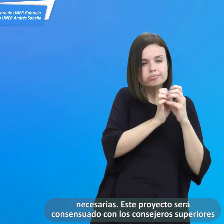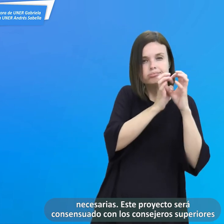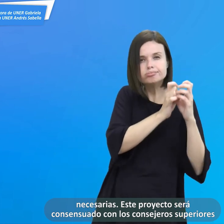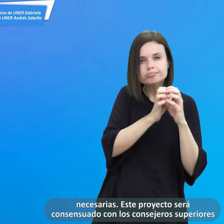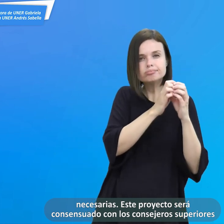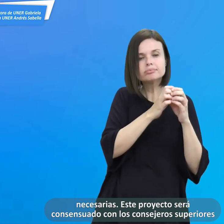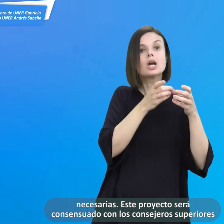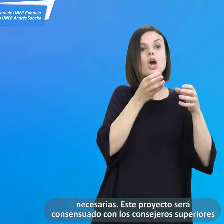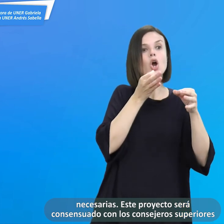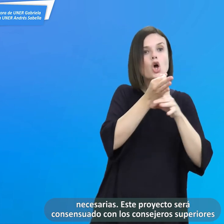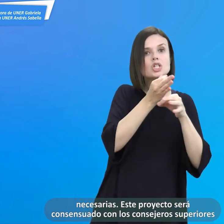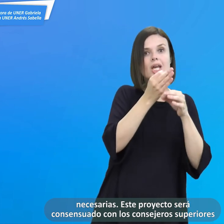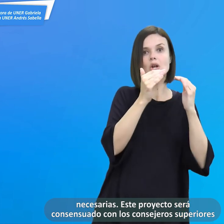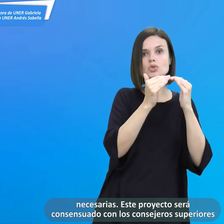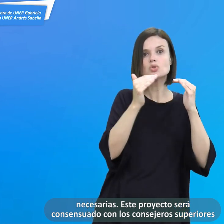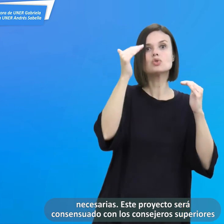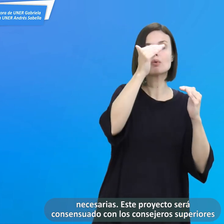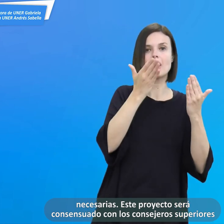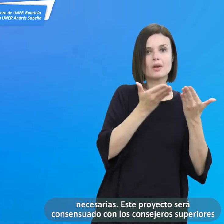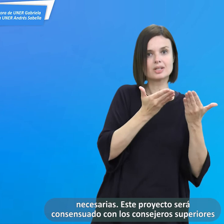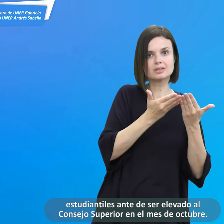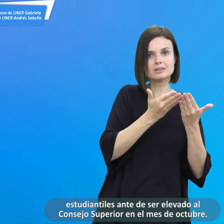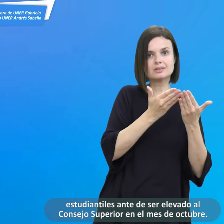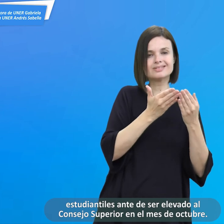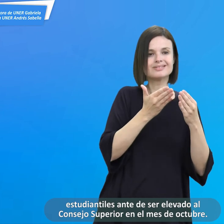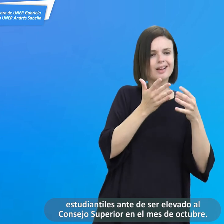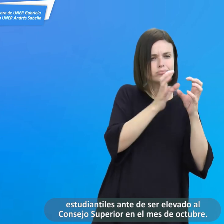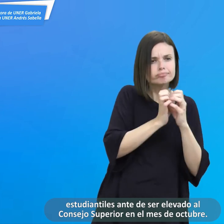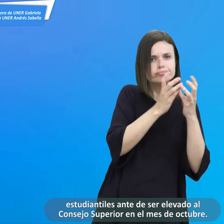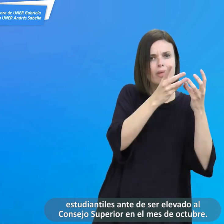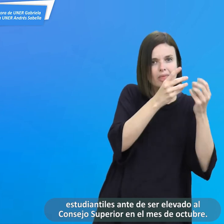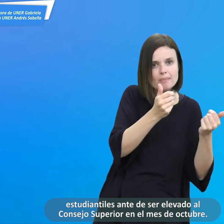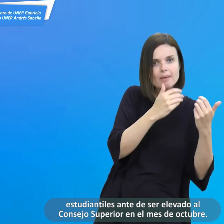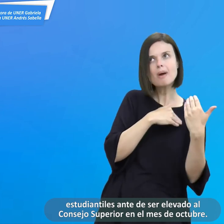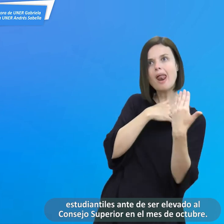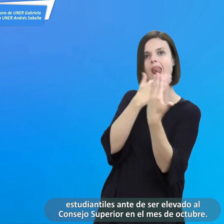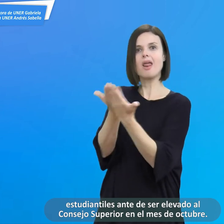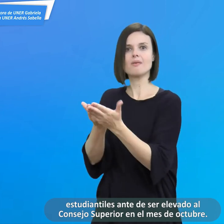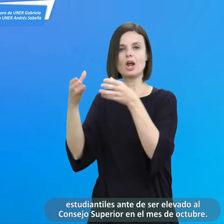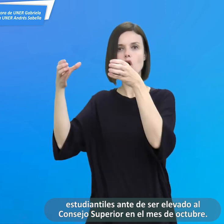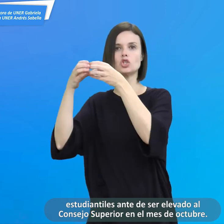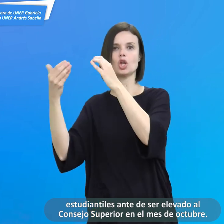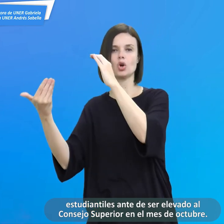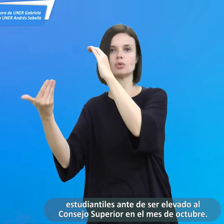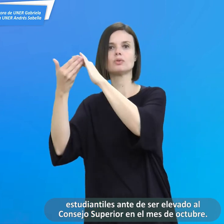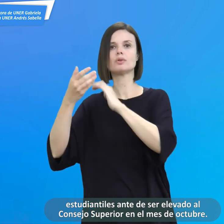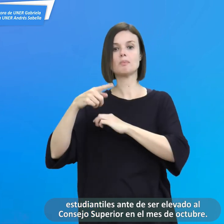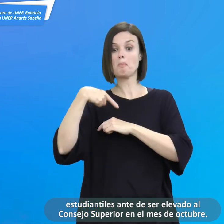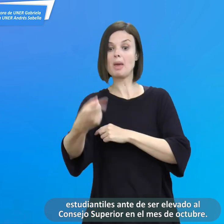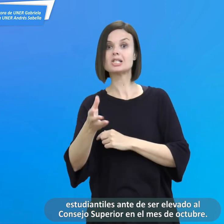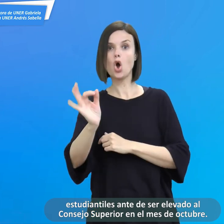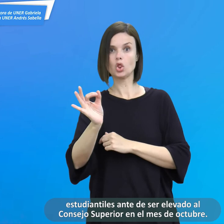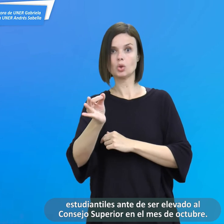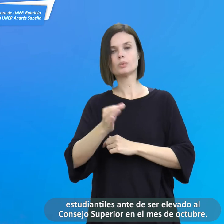Este proyecto será consensuado con los consejeros superiores estudiantiles antes de ser elevado al Consejo